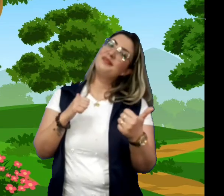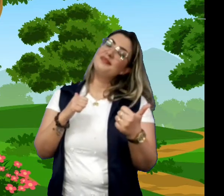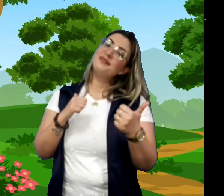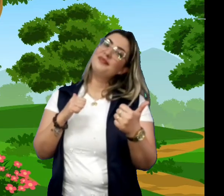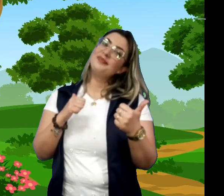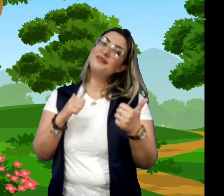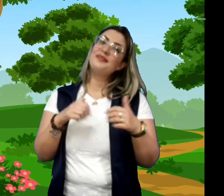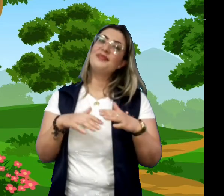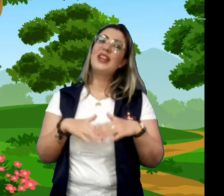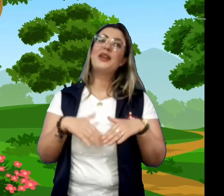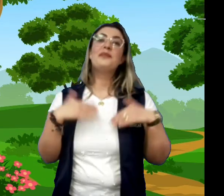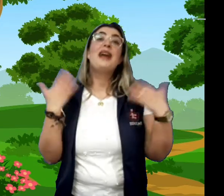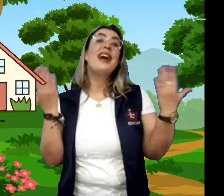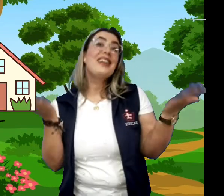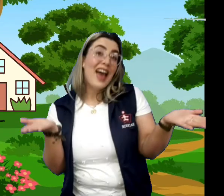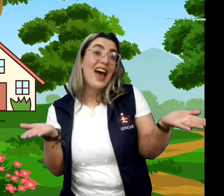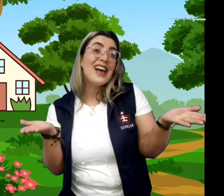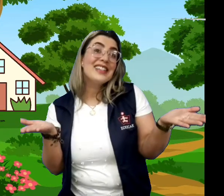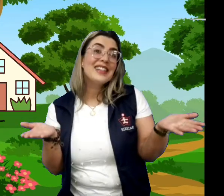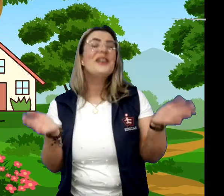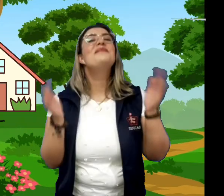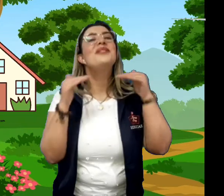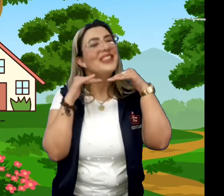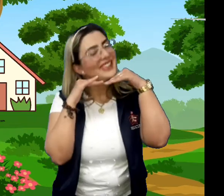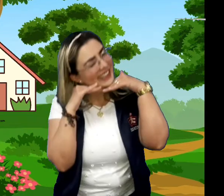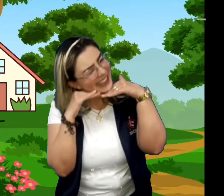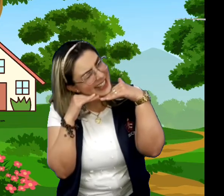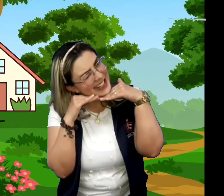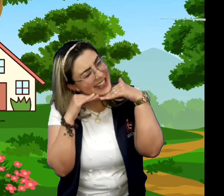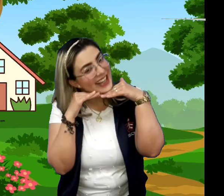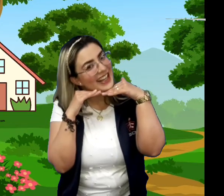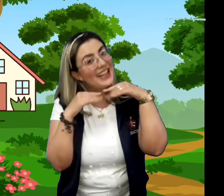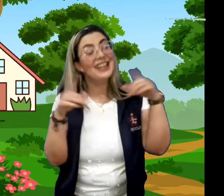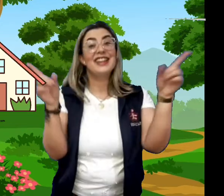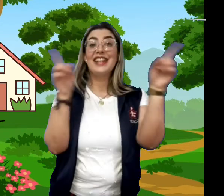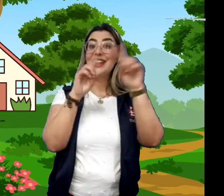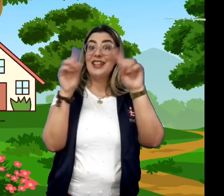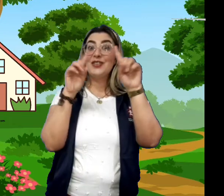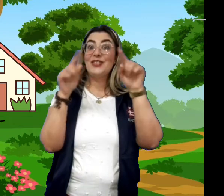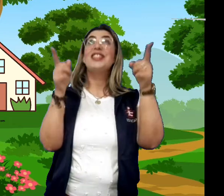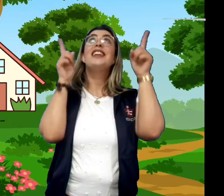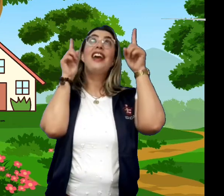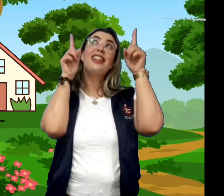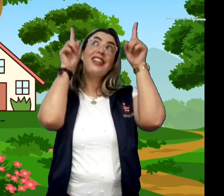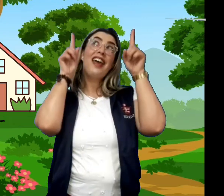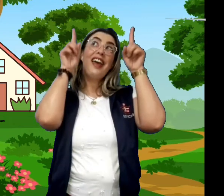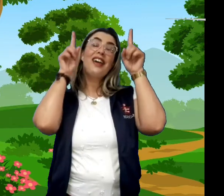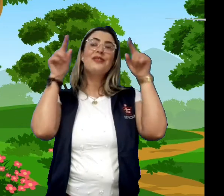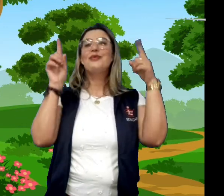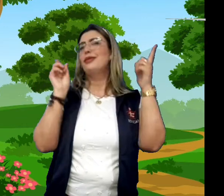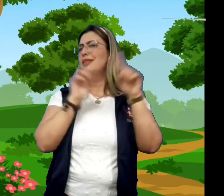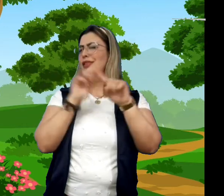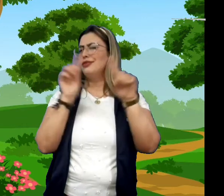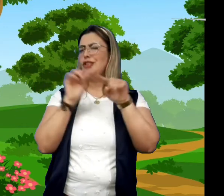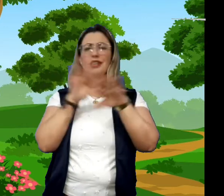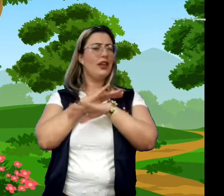Era uma casa muito engraçada Não tinha teto, não tinha